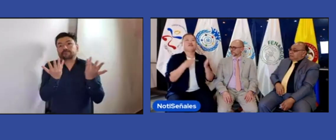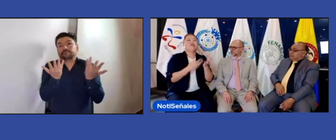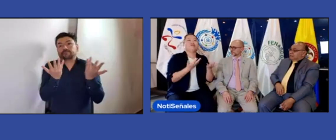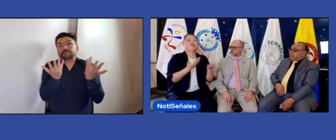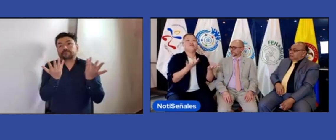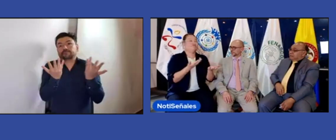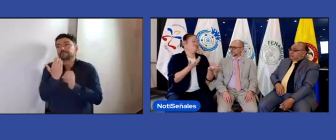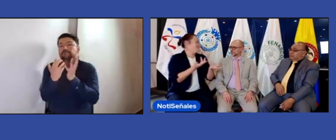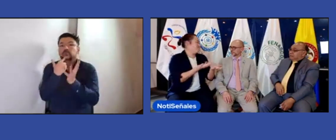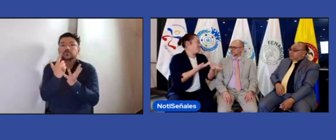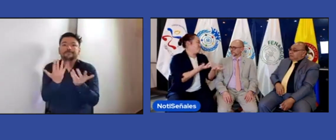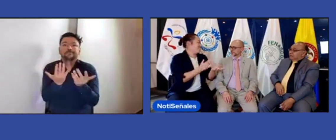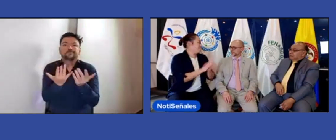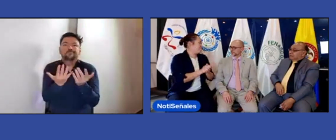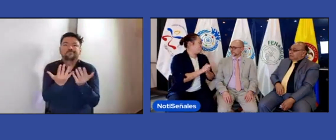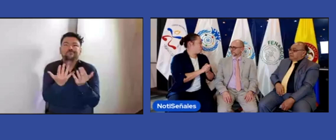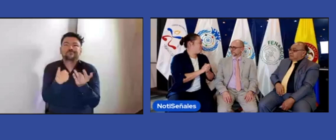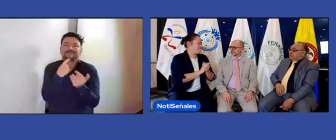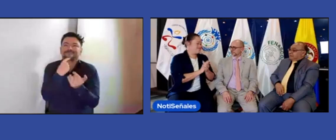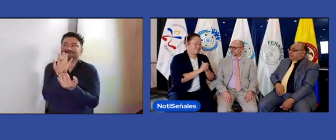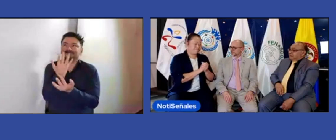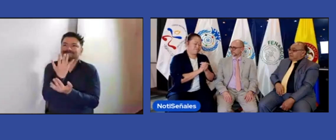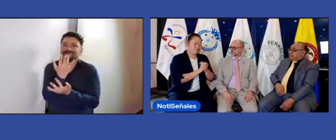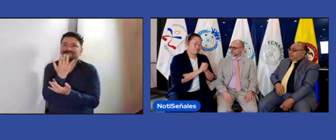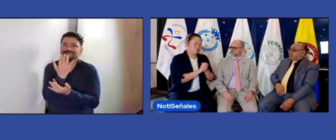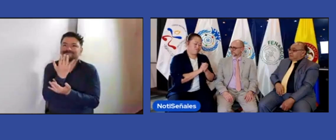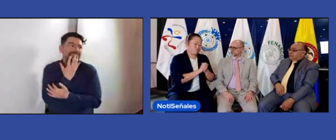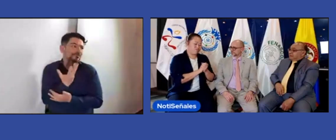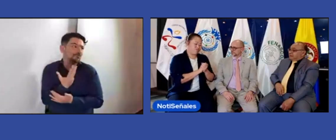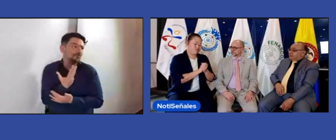yo? No sé, en este momento, ¿qué ejemplo se me viene a la mente?